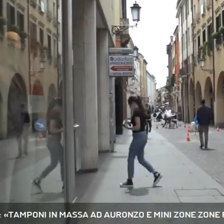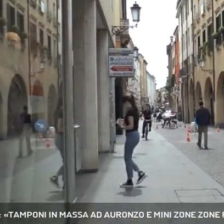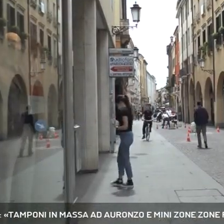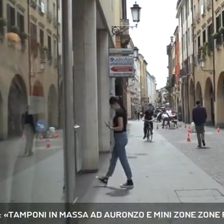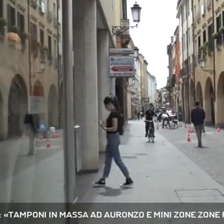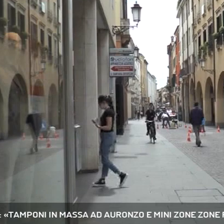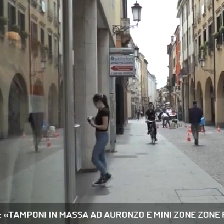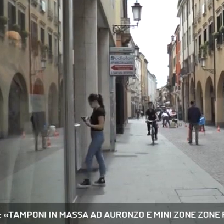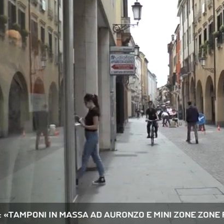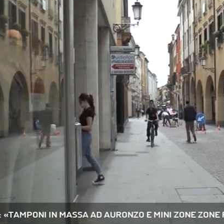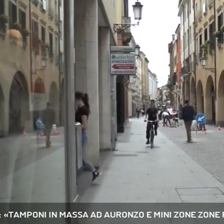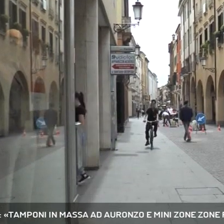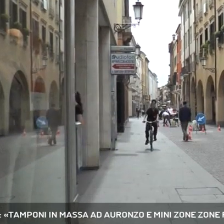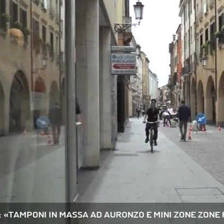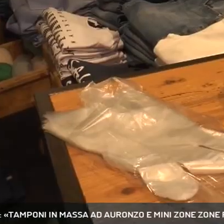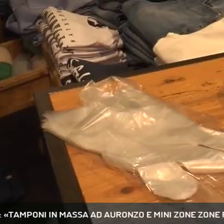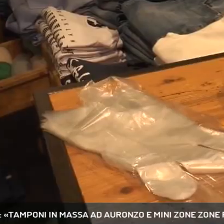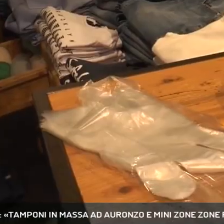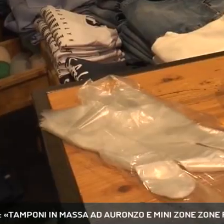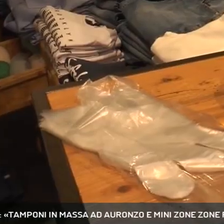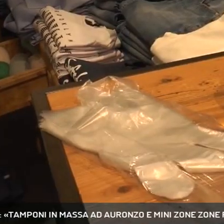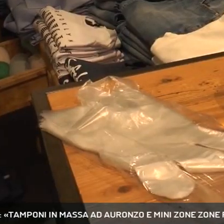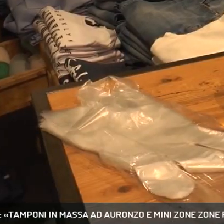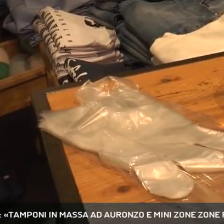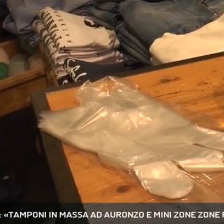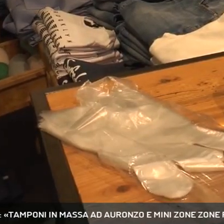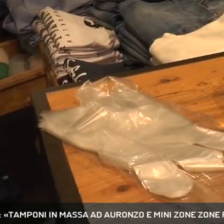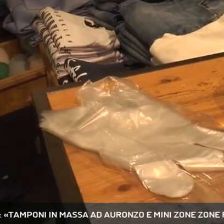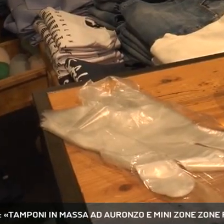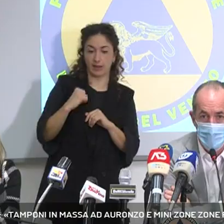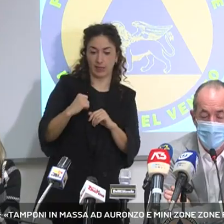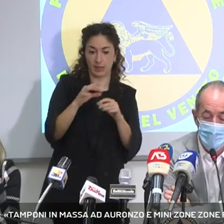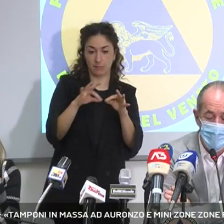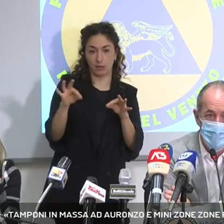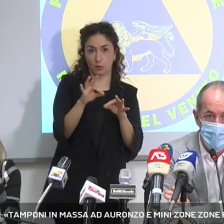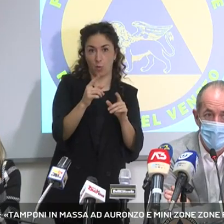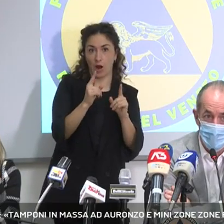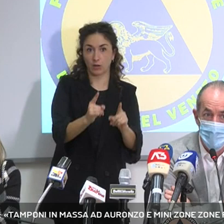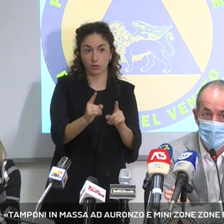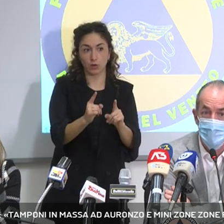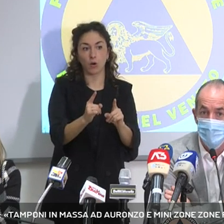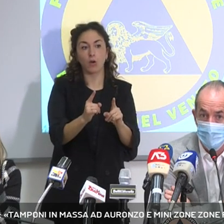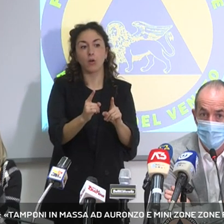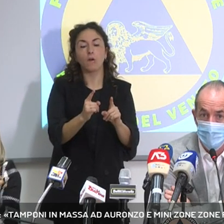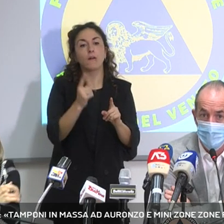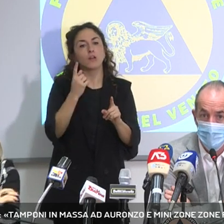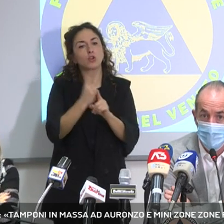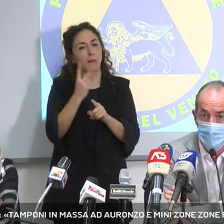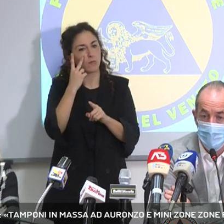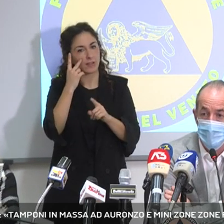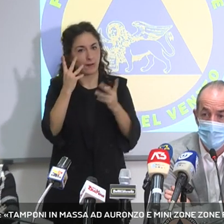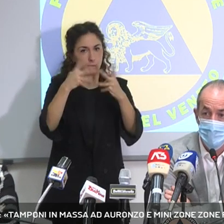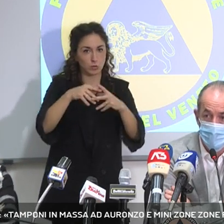chiusura nei fine settimana delle strutture di vendita superiori ai 250 metri quadri. E' anche un elemento per noi per vedere se funziona,